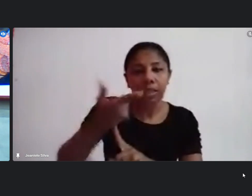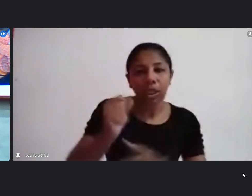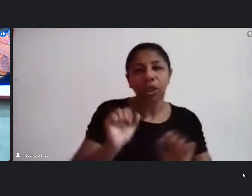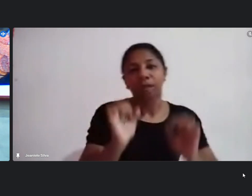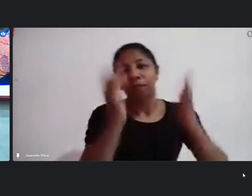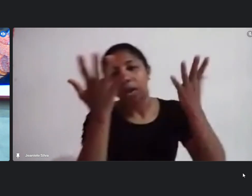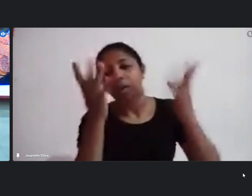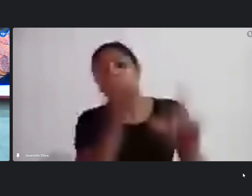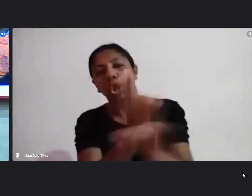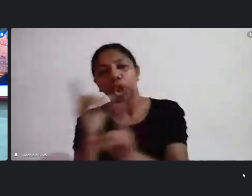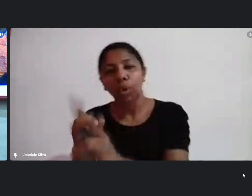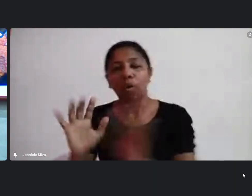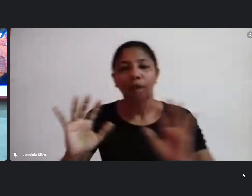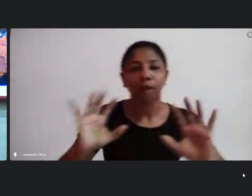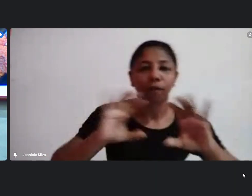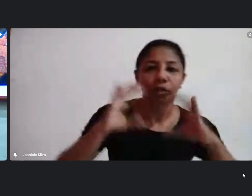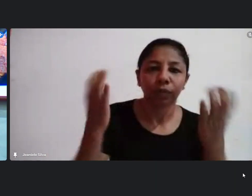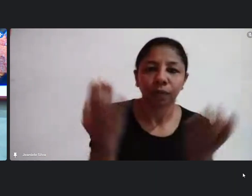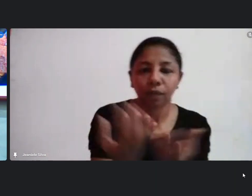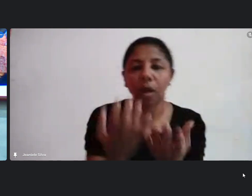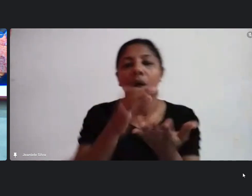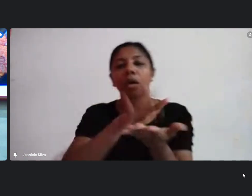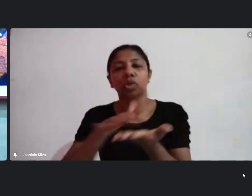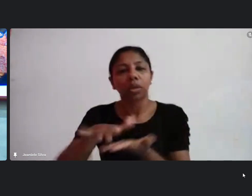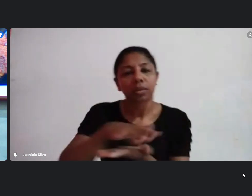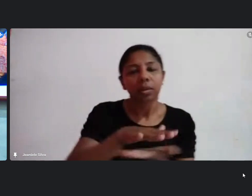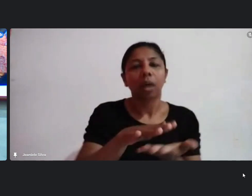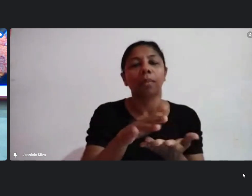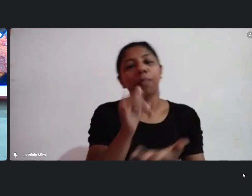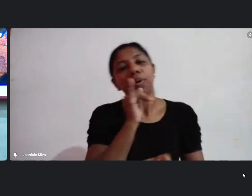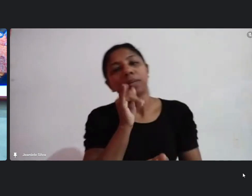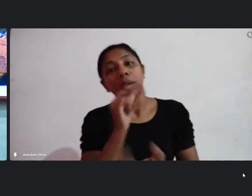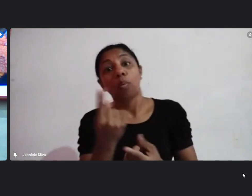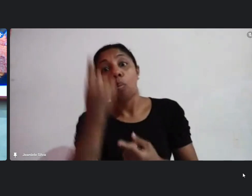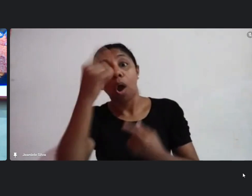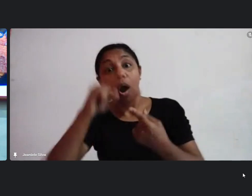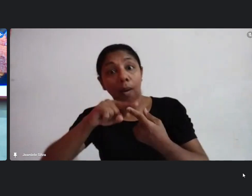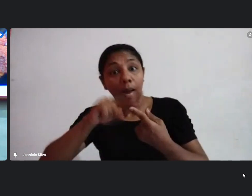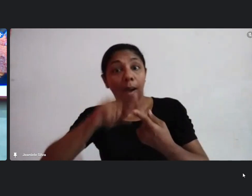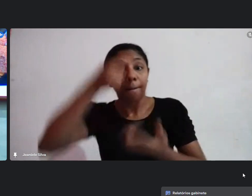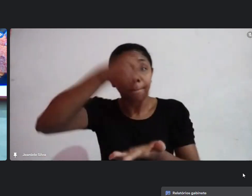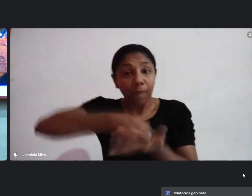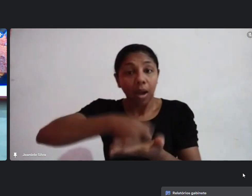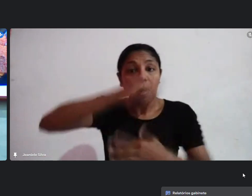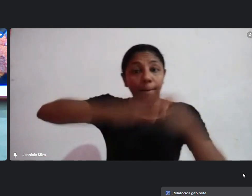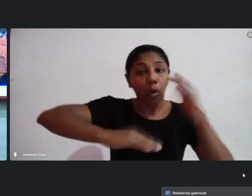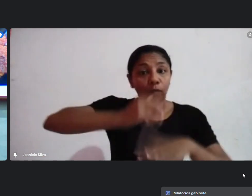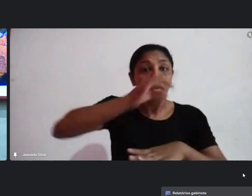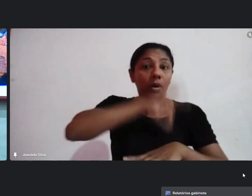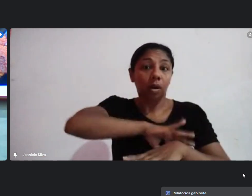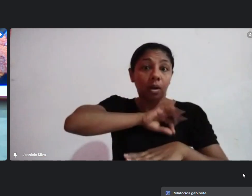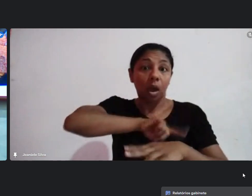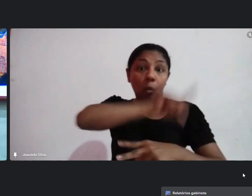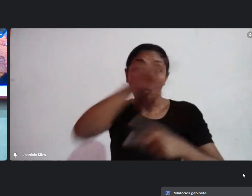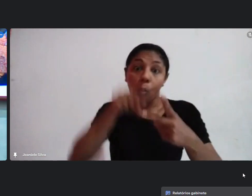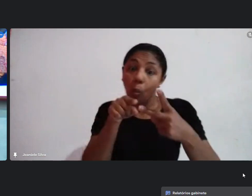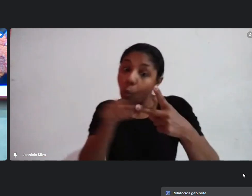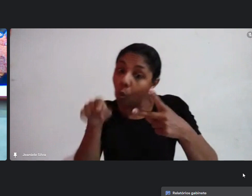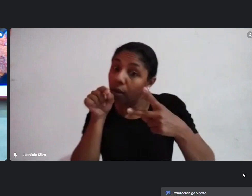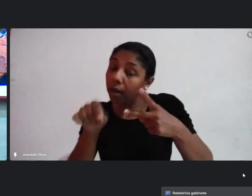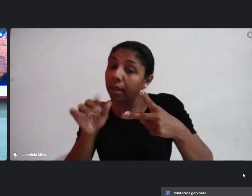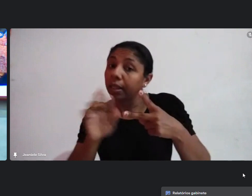festival de Coro Santos o coração por exemplo uma coisa é cachê a outra coisa vocês tem que separar em outro lugar do orçamento